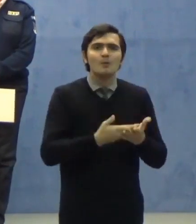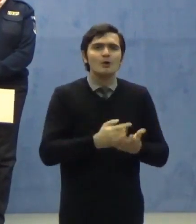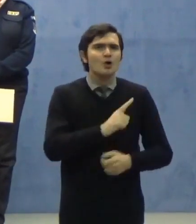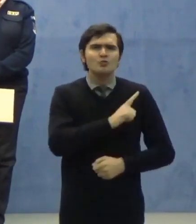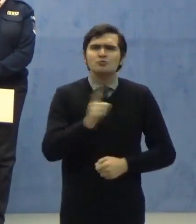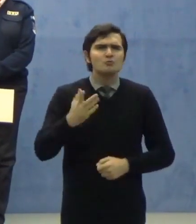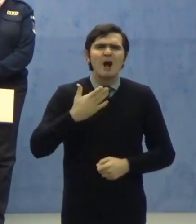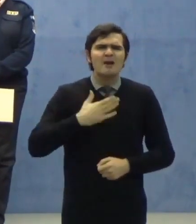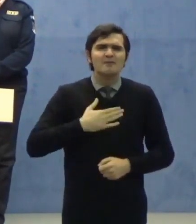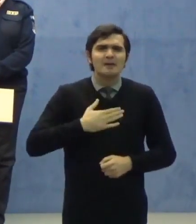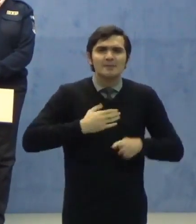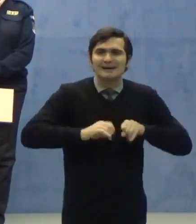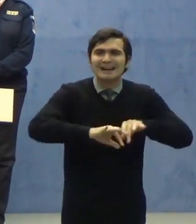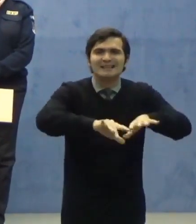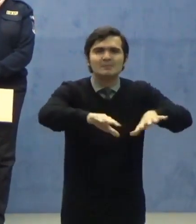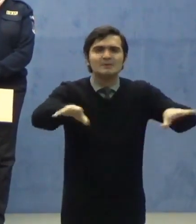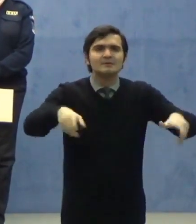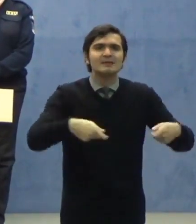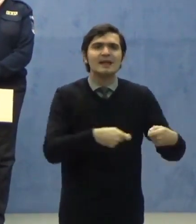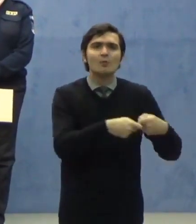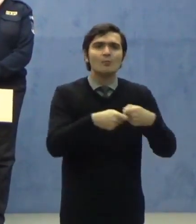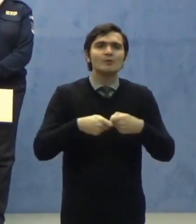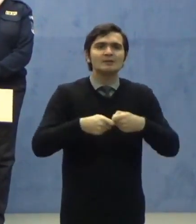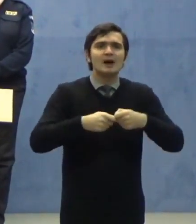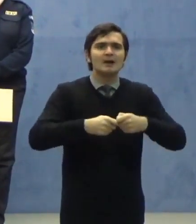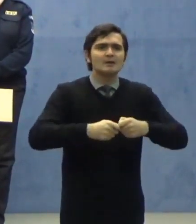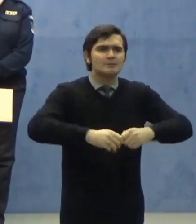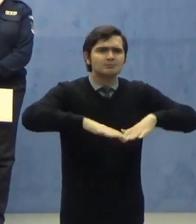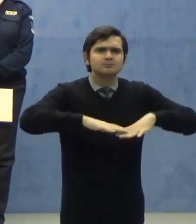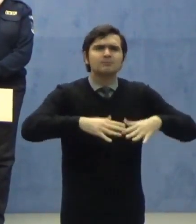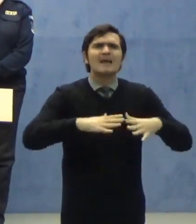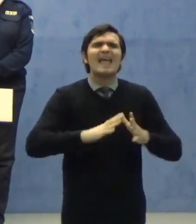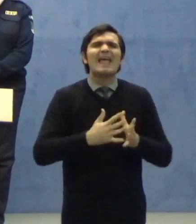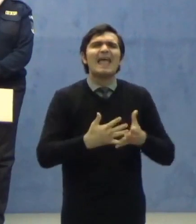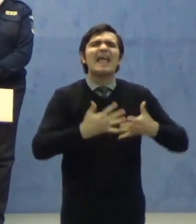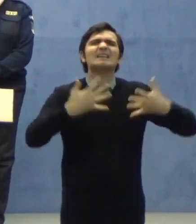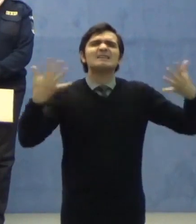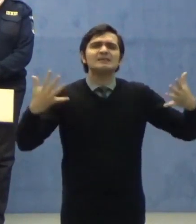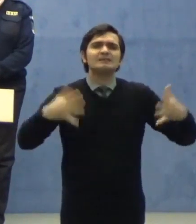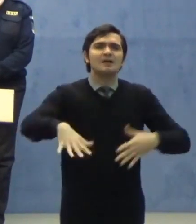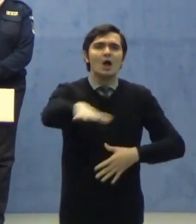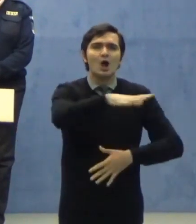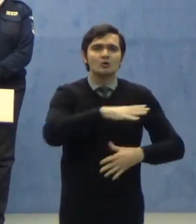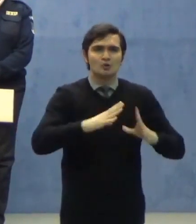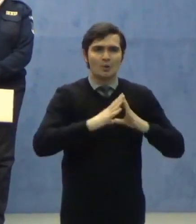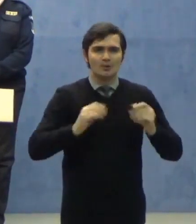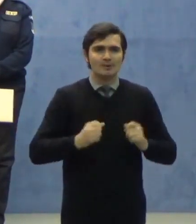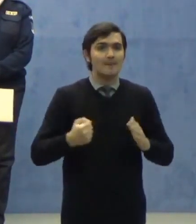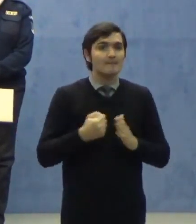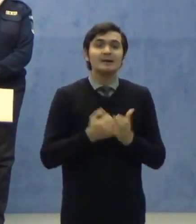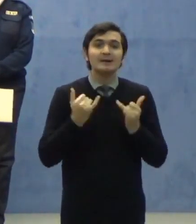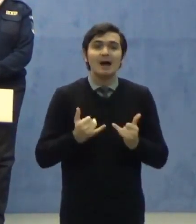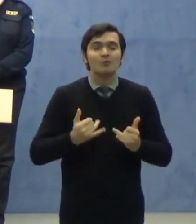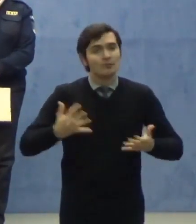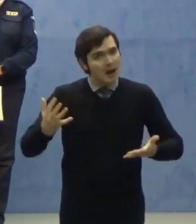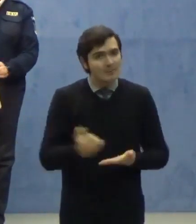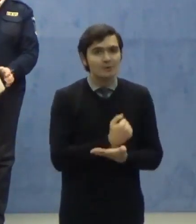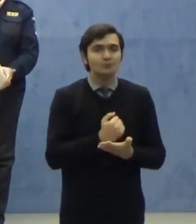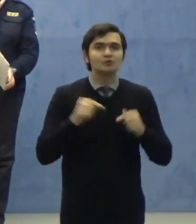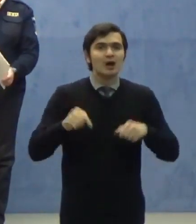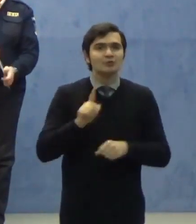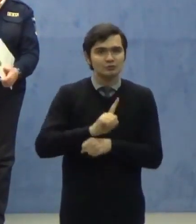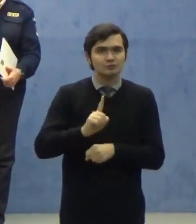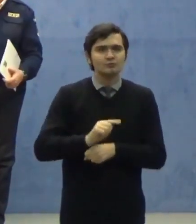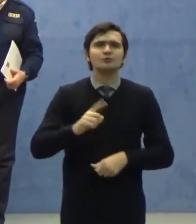răspândire comunitară extinsă pe teritoriul României. Până acum am reușit acest lucru și